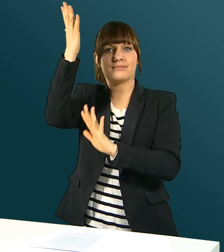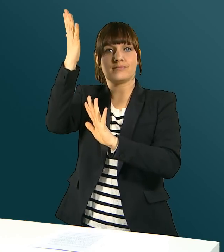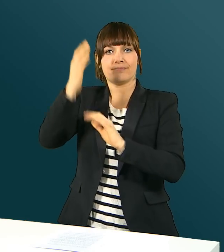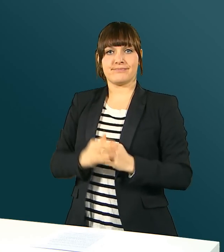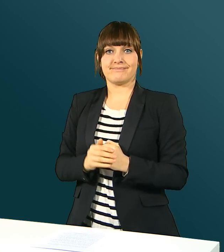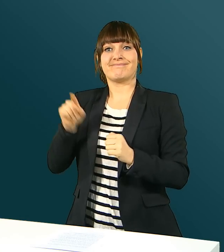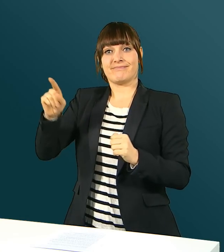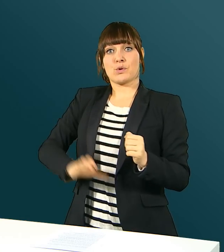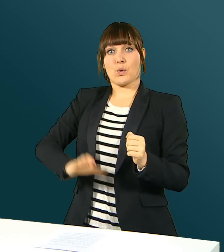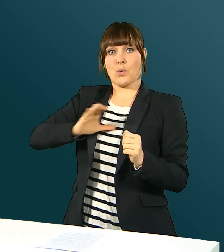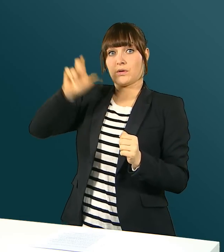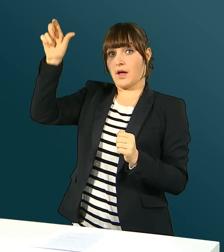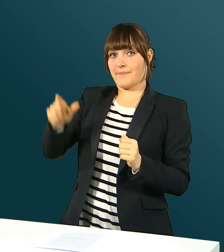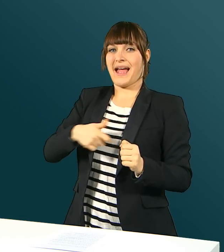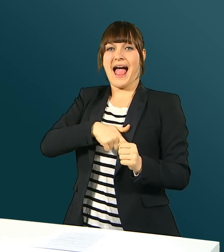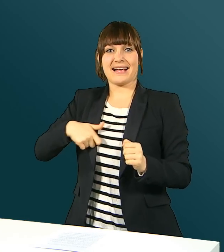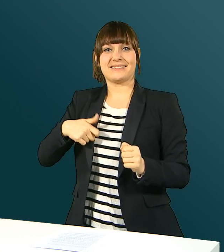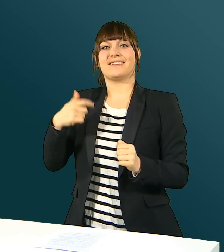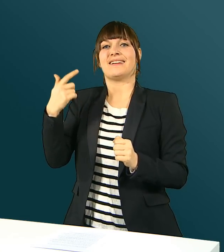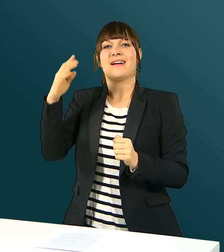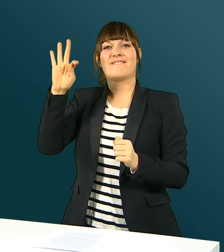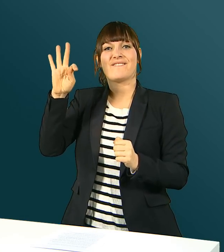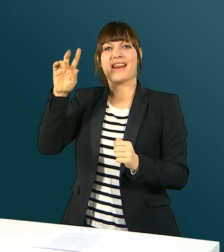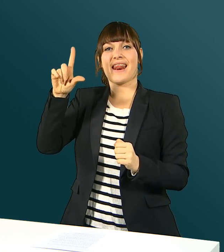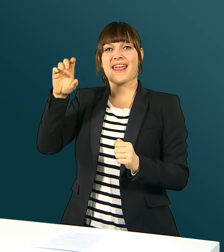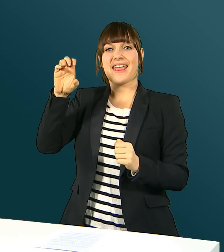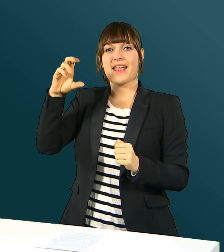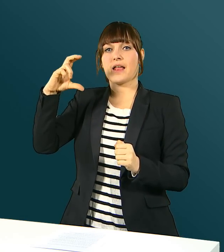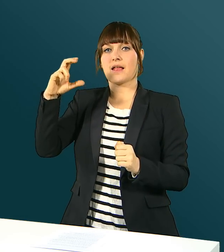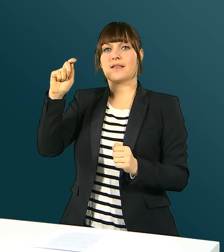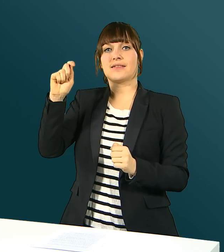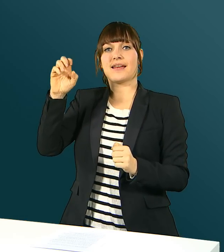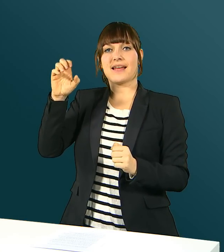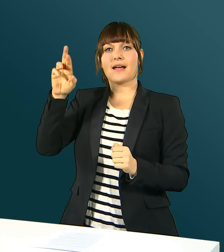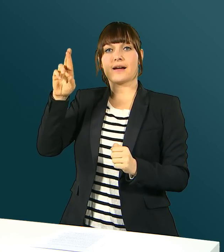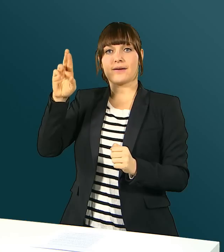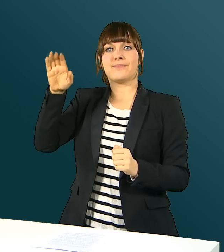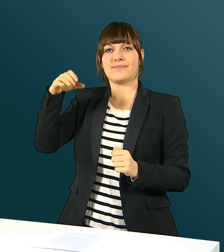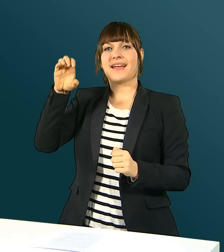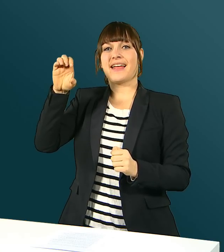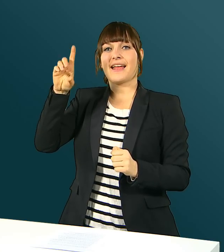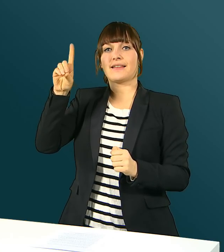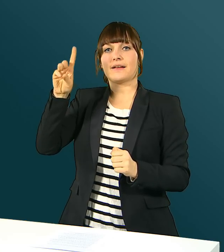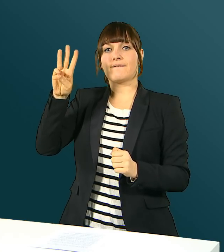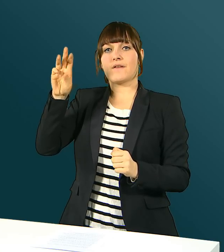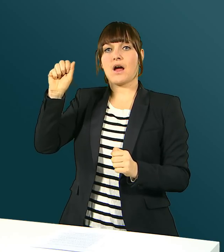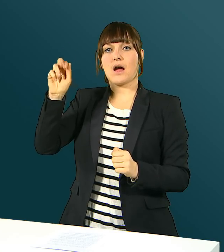Der 22-jährige Fletcher Edward wurde wegen schweren Diebstahls, Brandstiftung